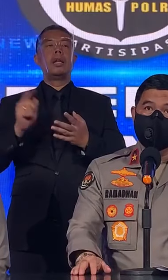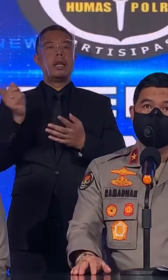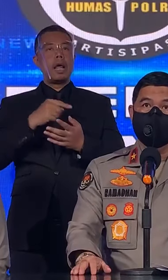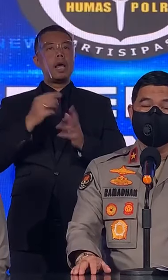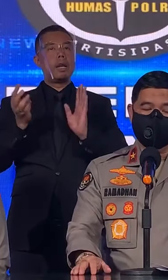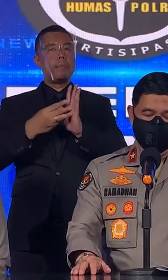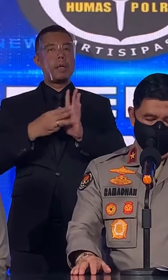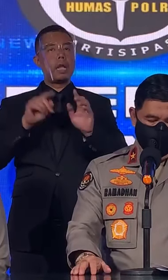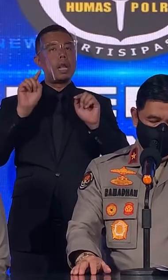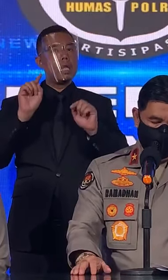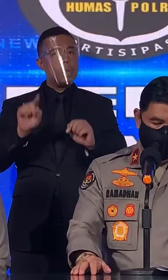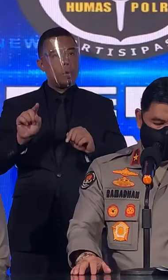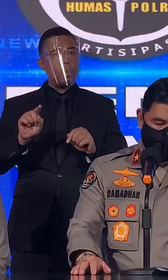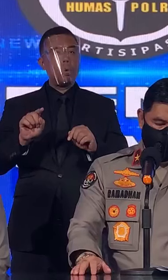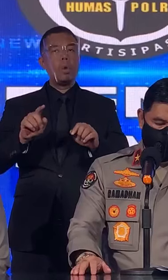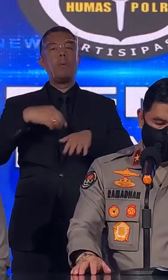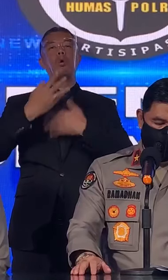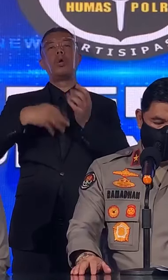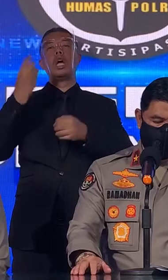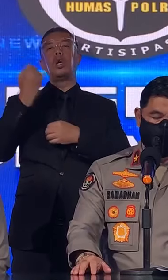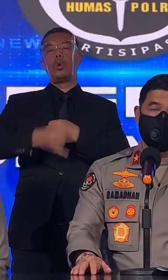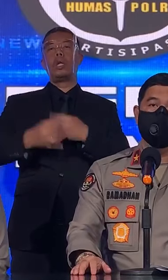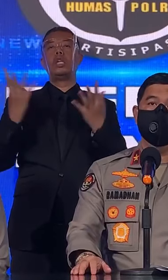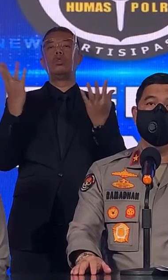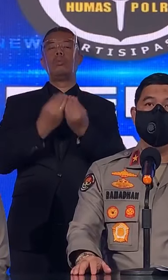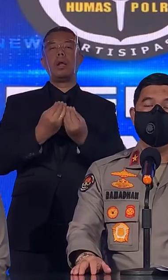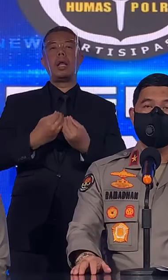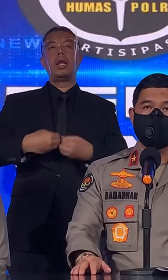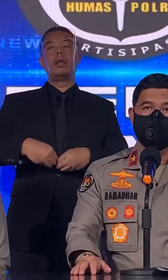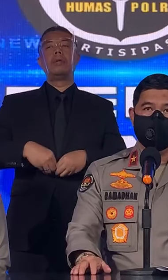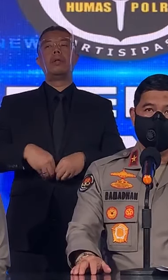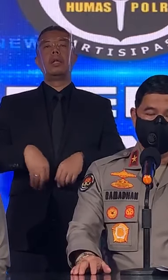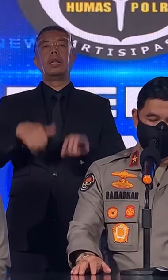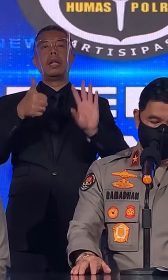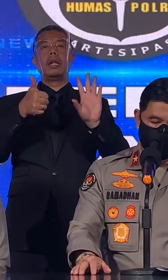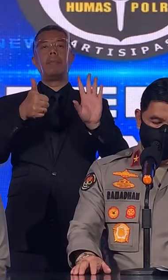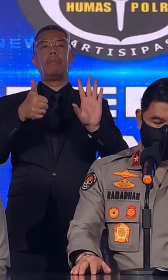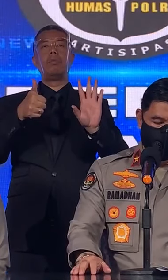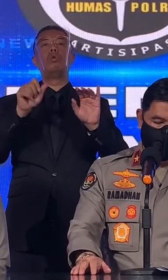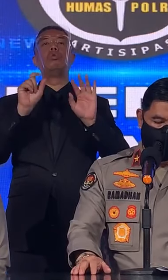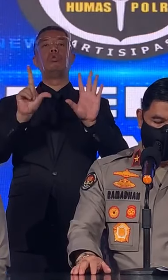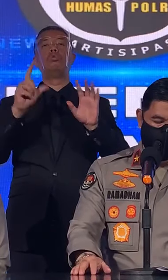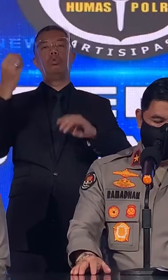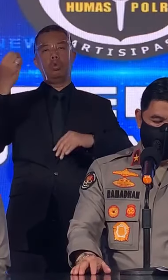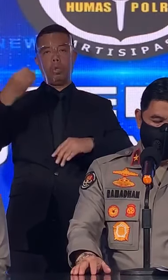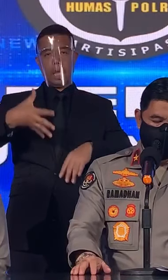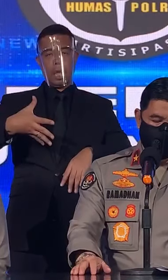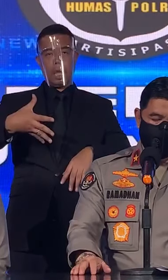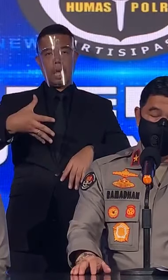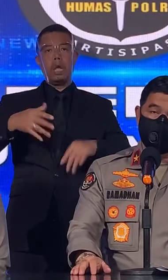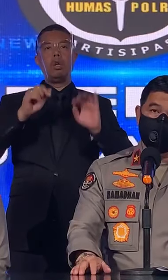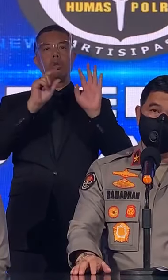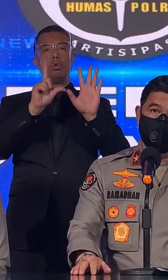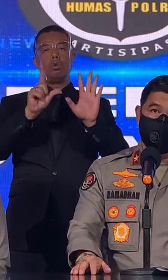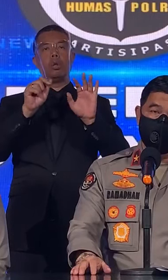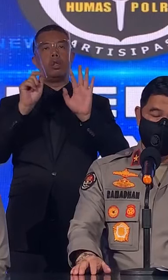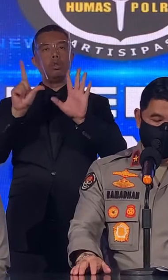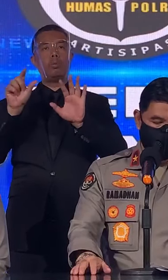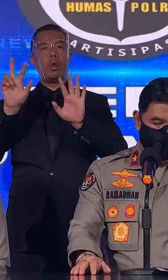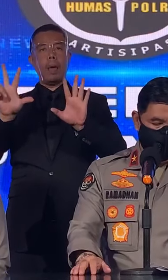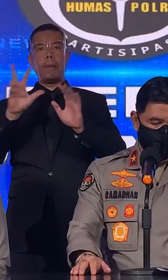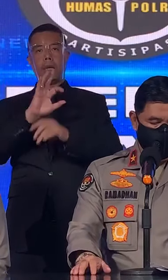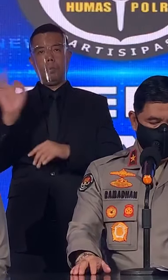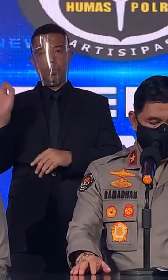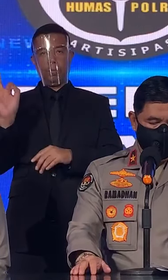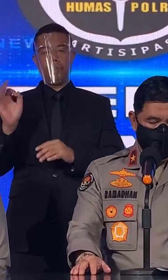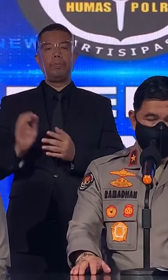peristiwa tersebut perusahaan mengalami kerugian sebanyak 67.778